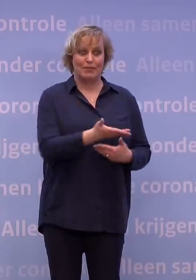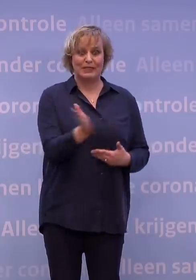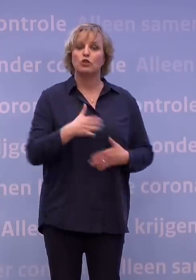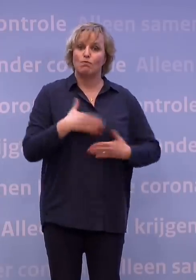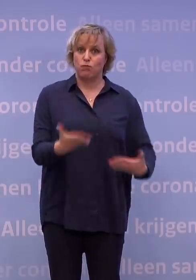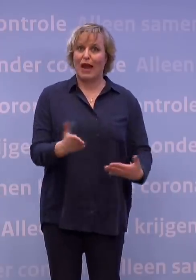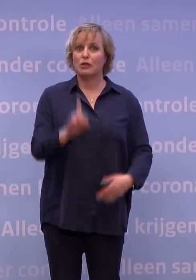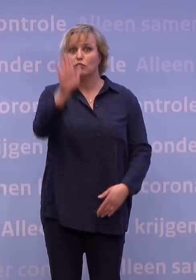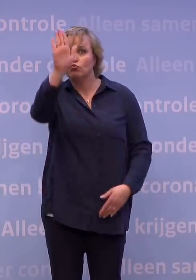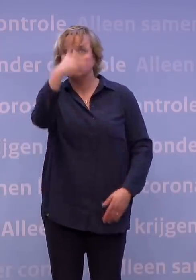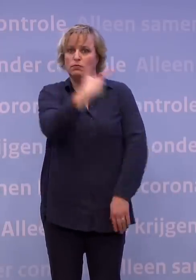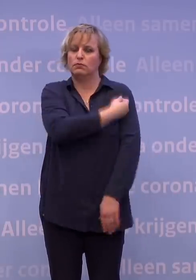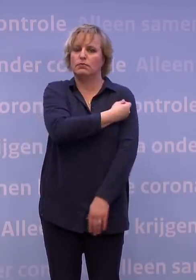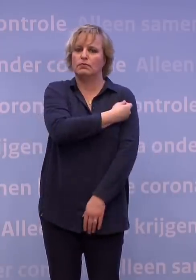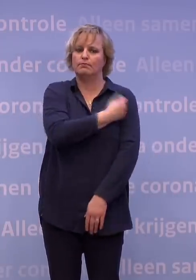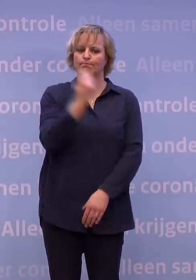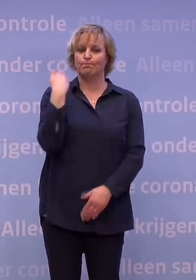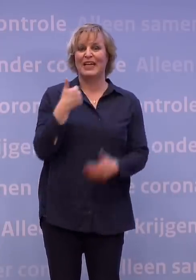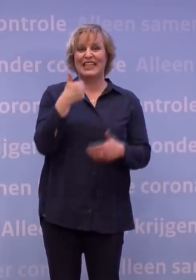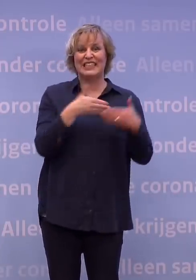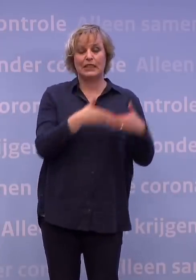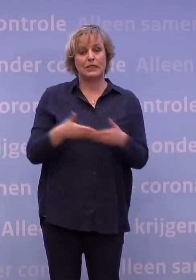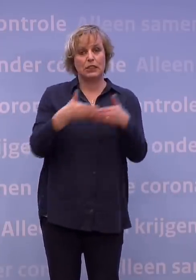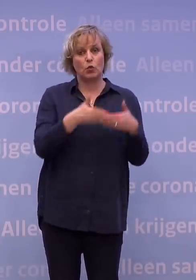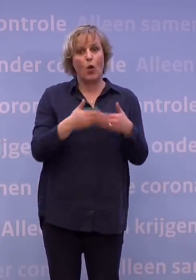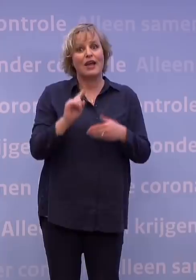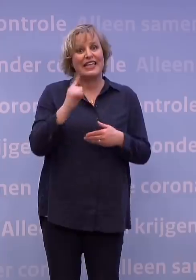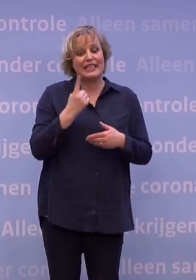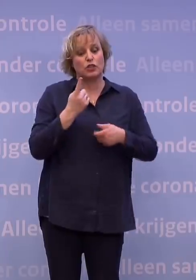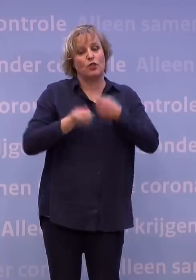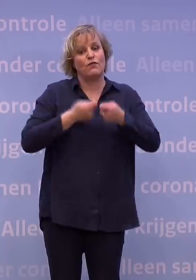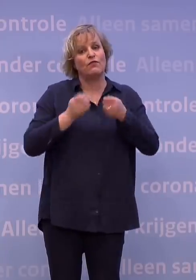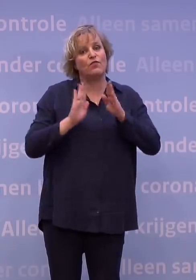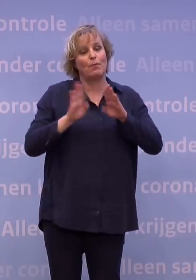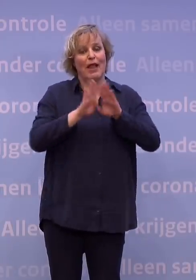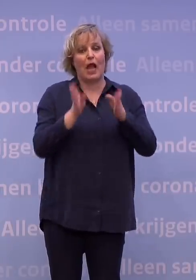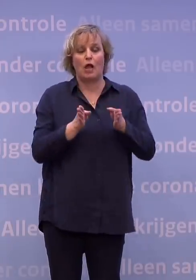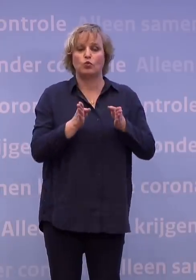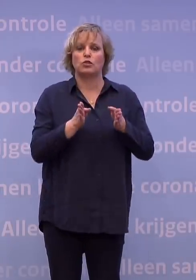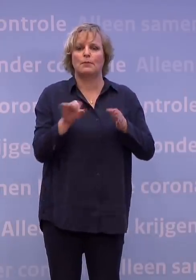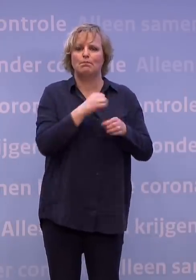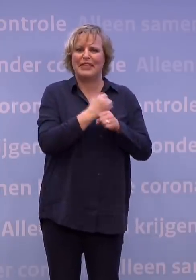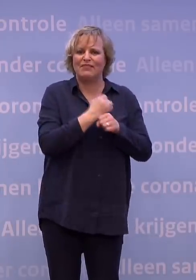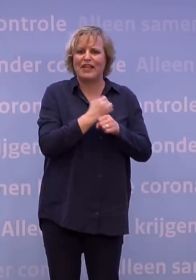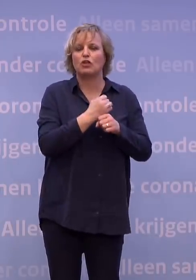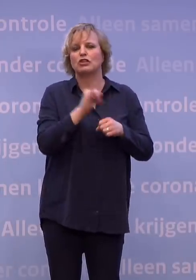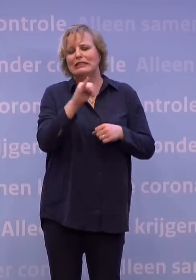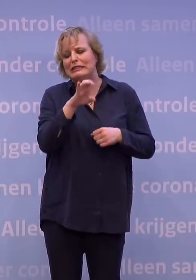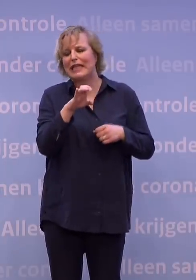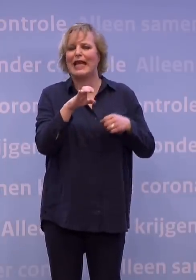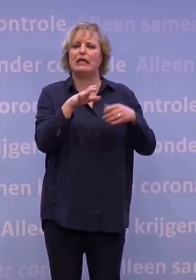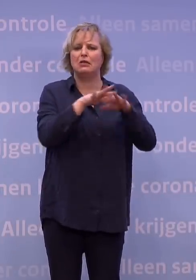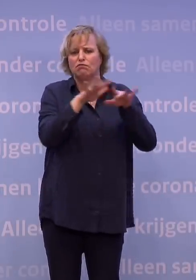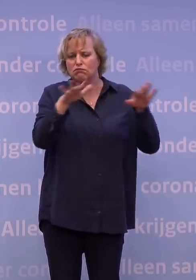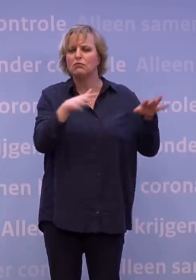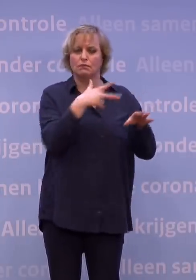te laten prikken. Op 6 januari is de vaccinatie begonnen van de eerste verpleeghuismedewerkers en van het ziekenhuispersoneel, dat op die IC's en op de corona-afdelingen